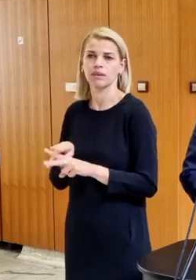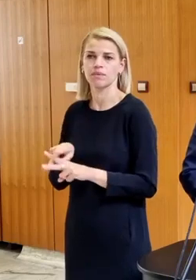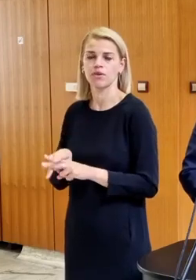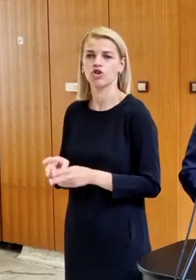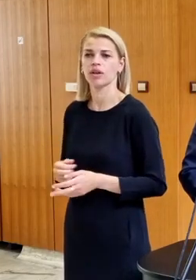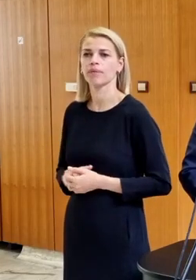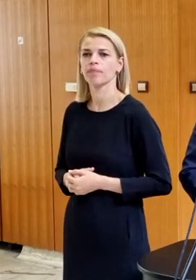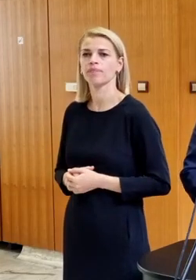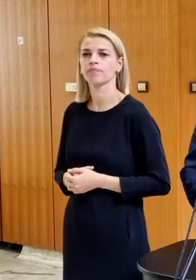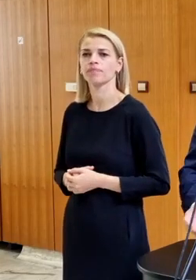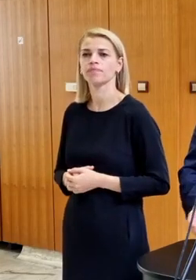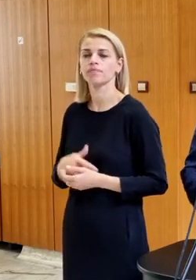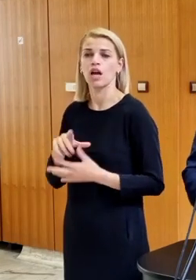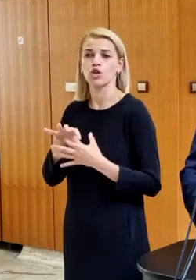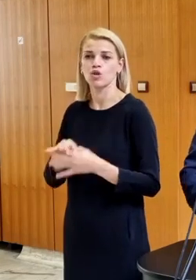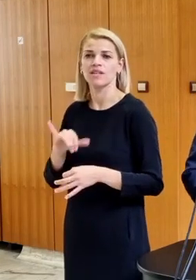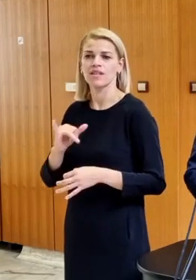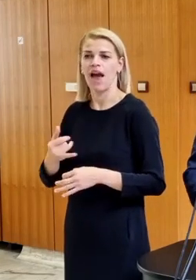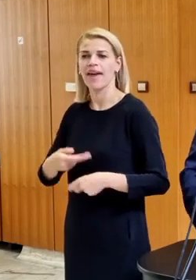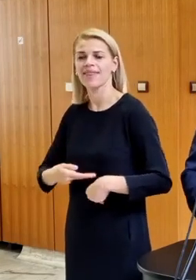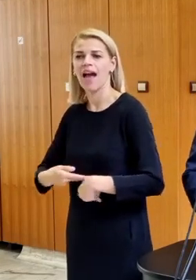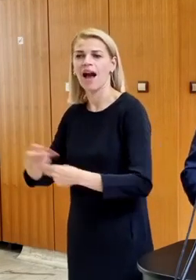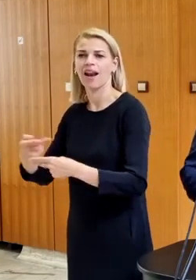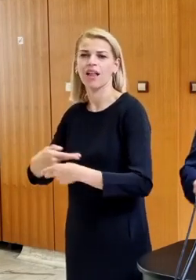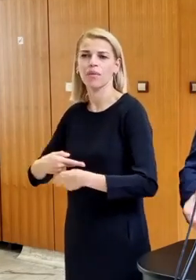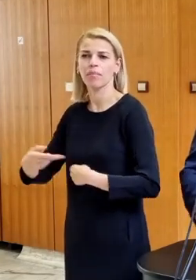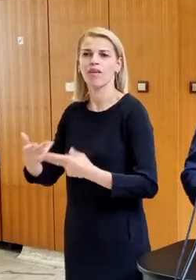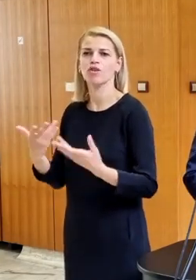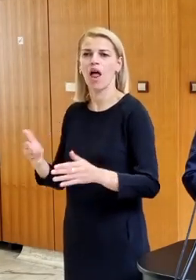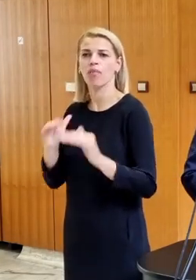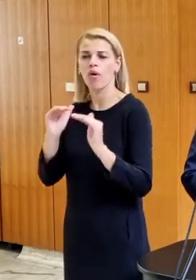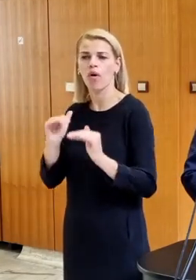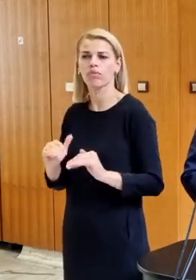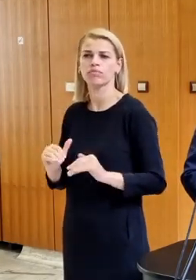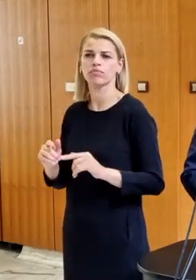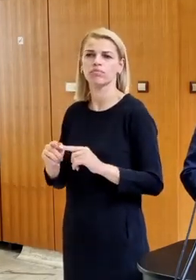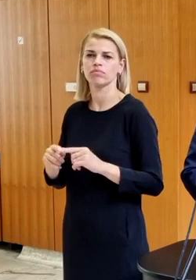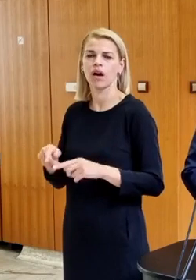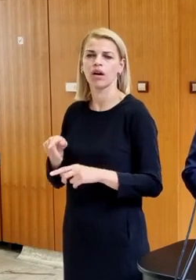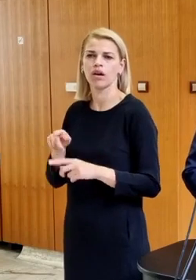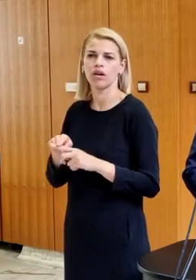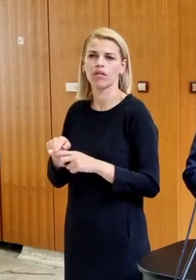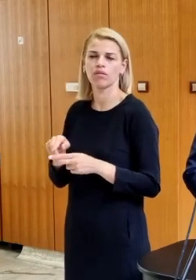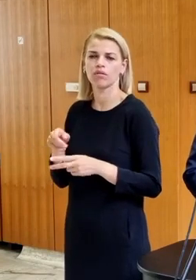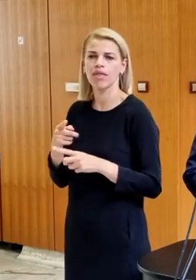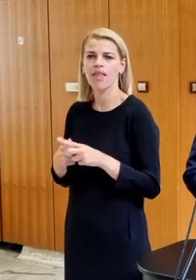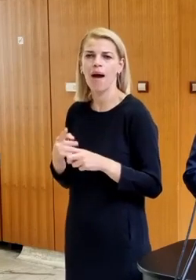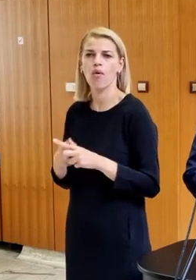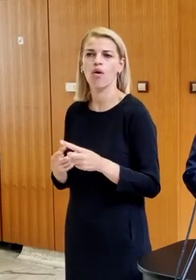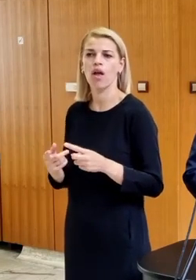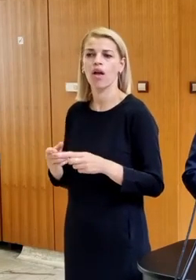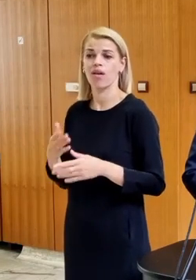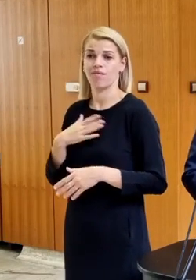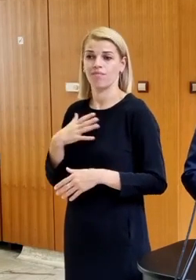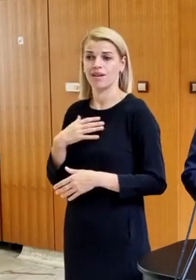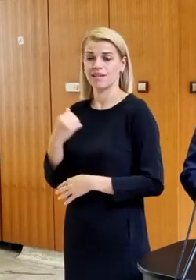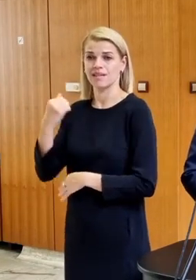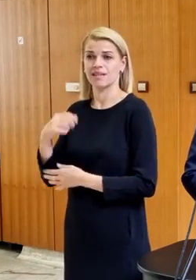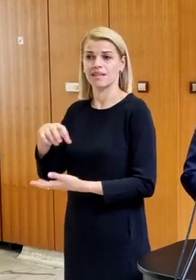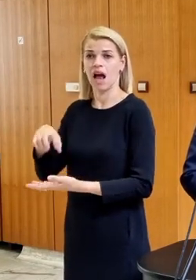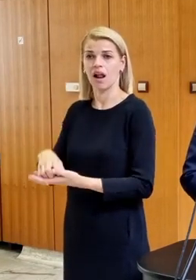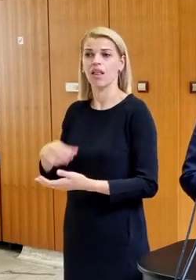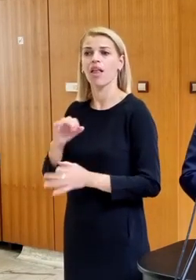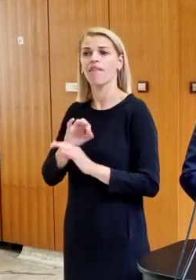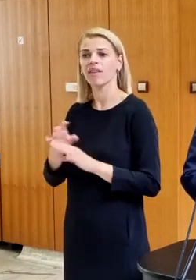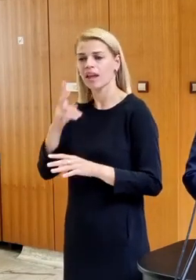napríklad náklad, prevoz a tieto? Náklad, prevoz, umiestnenie muničných skladov, naše základne. Viete, my dnes vieme monitorovať tú